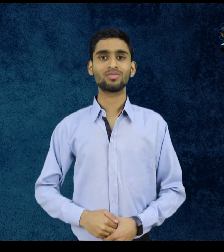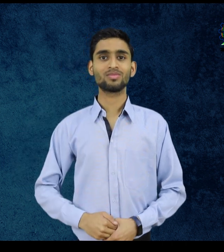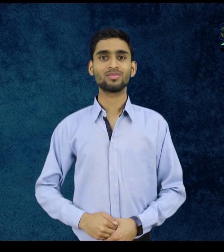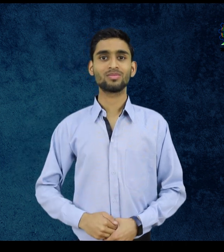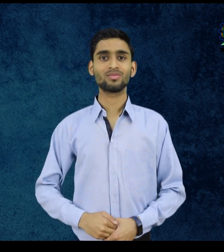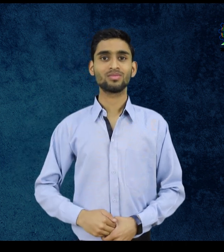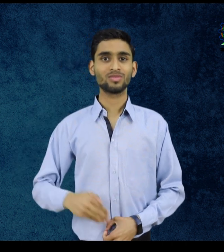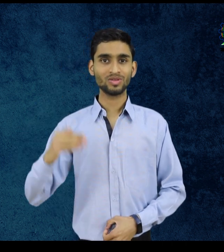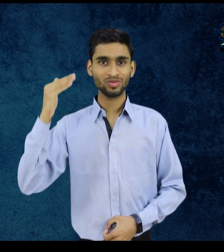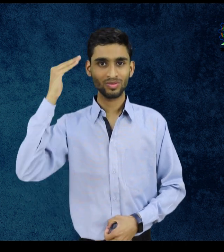जानना